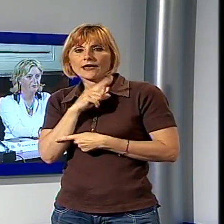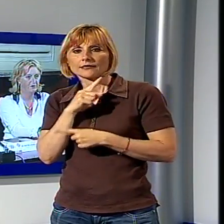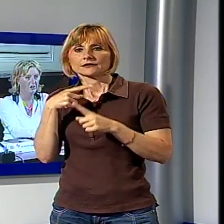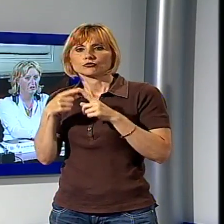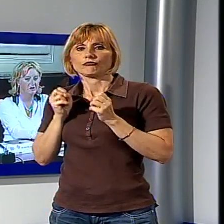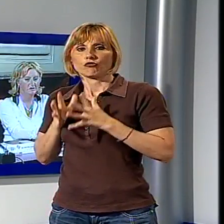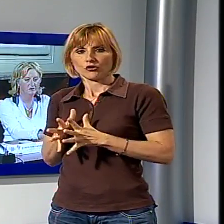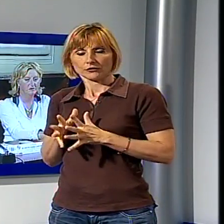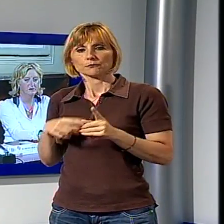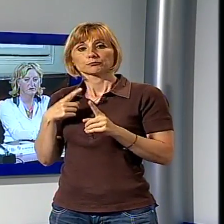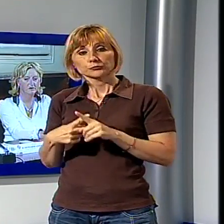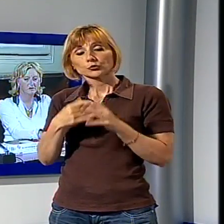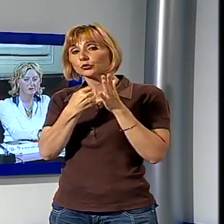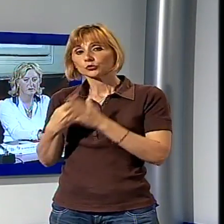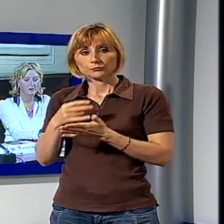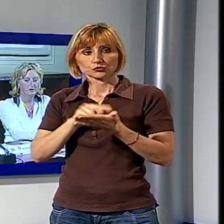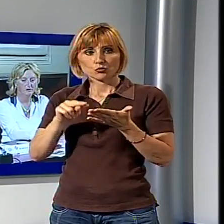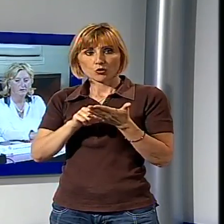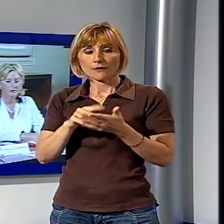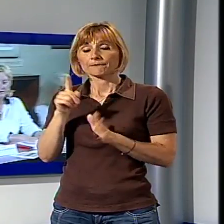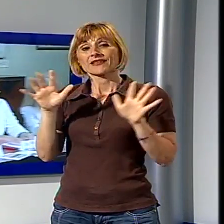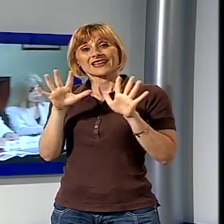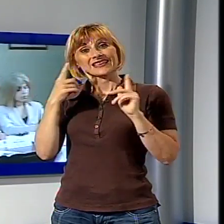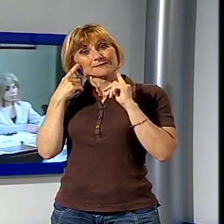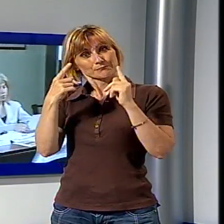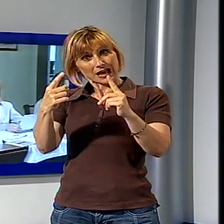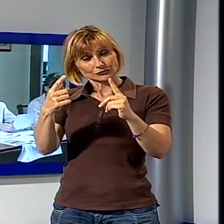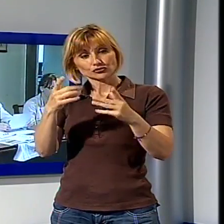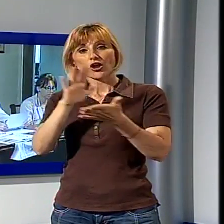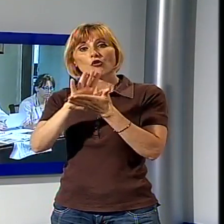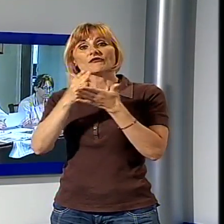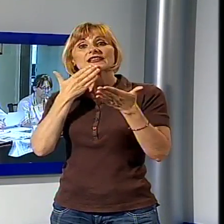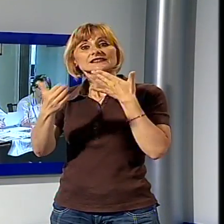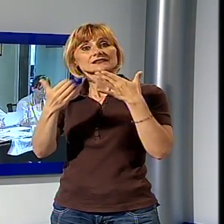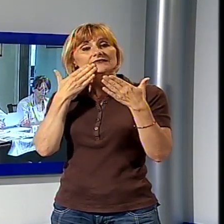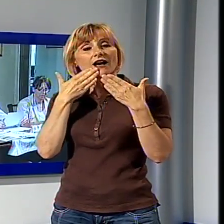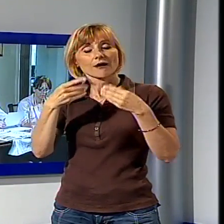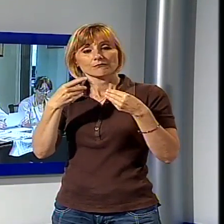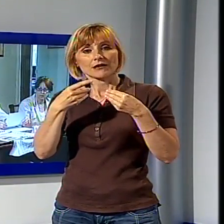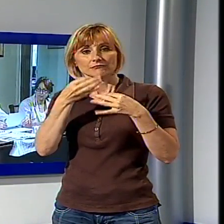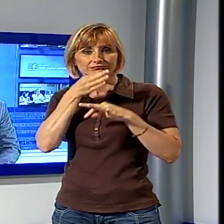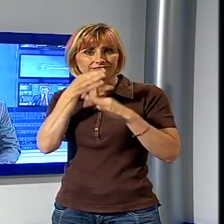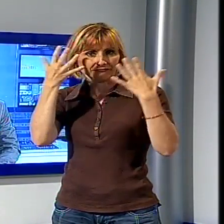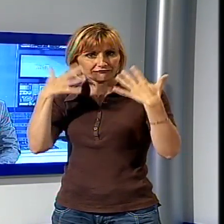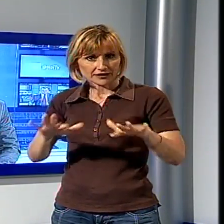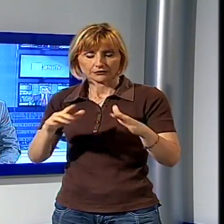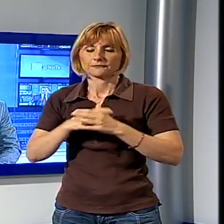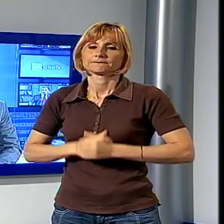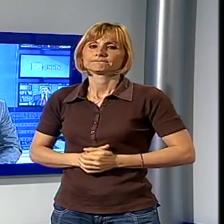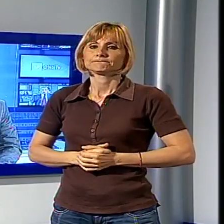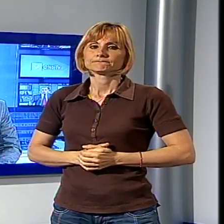volontariato e della scuola nelle immagini avete visto la conferenza stampa di presentazione di questi eventi